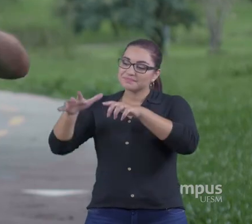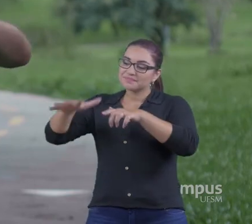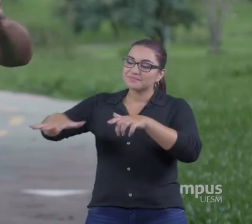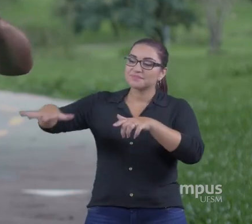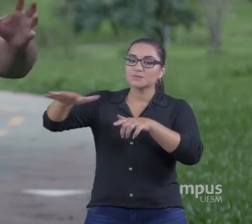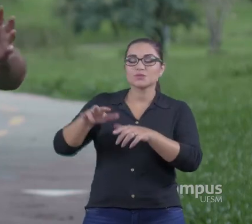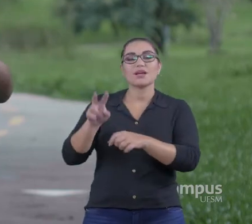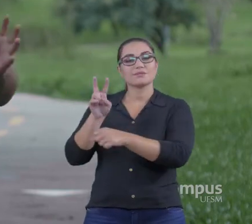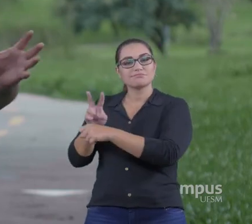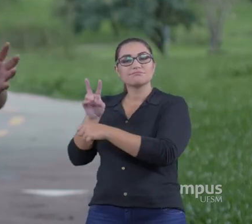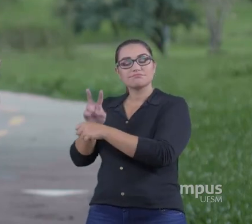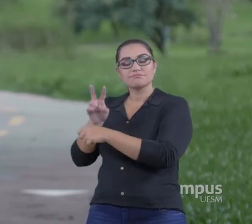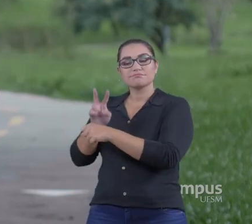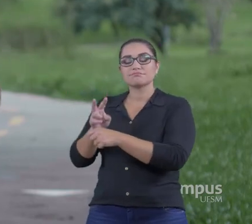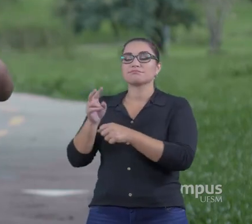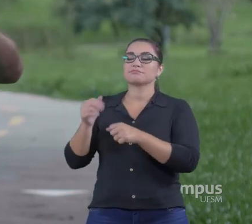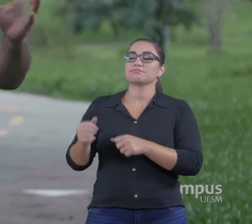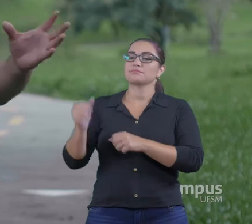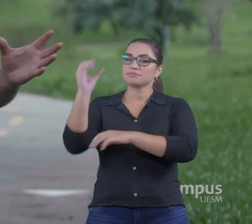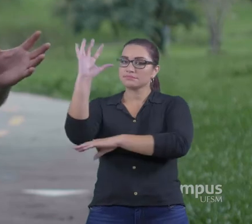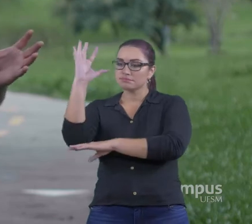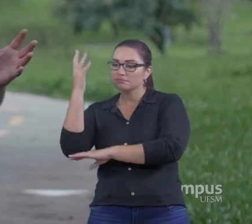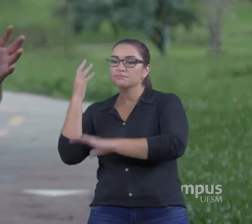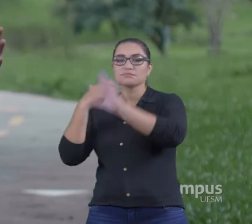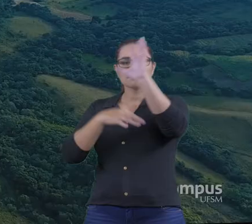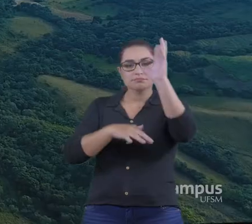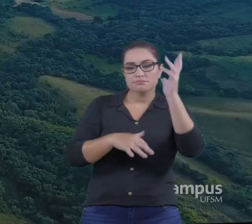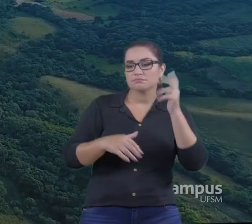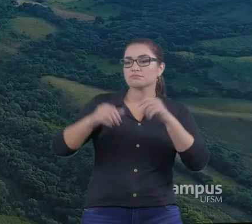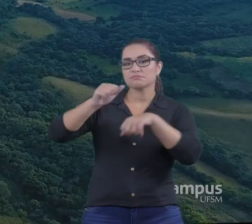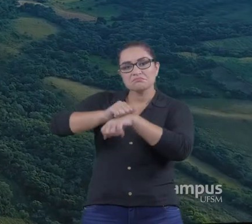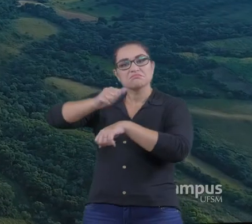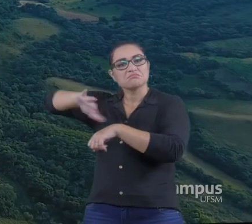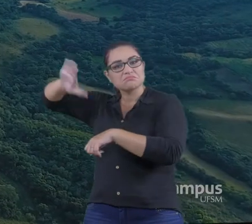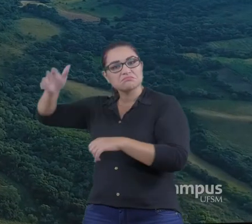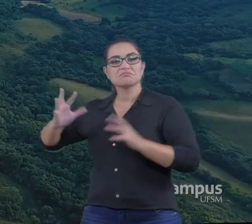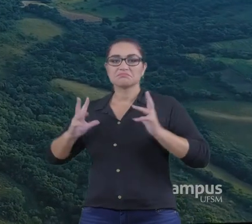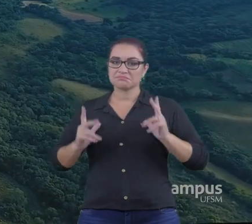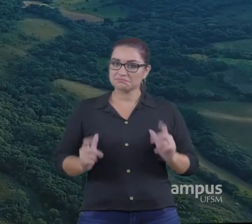espaços Que mereçam Alguma proteção especial